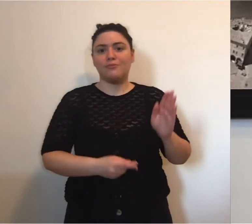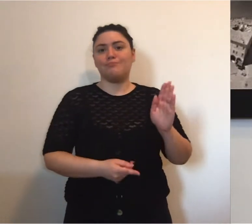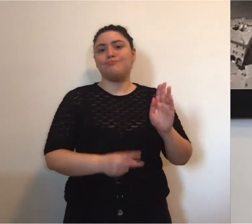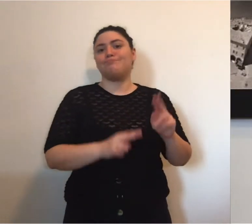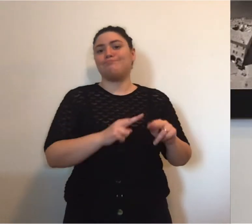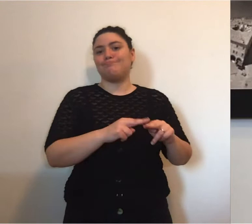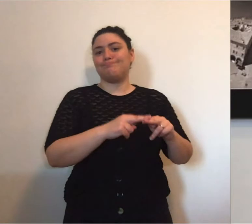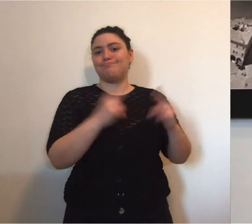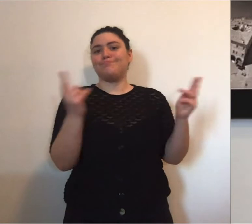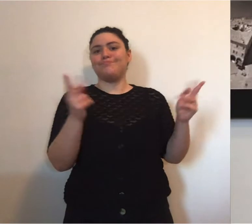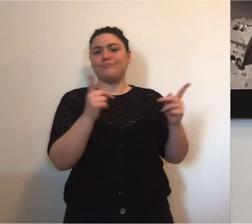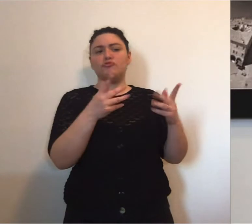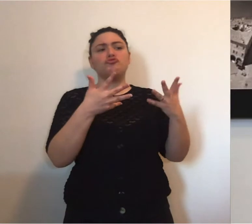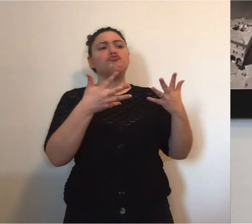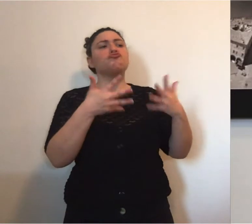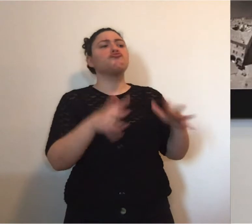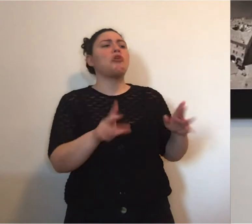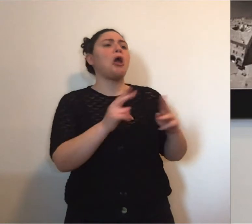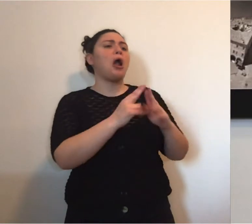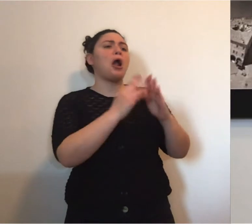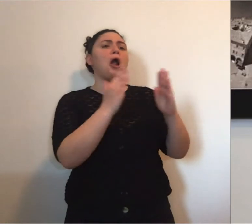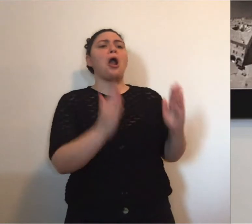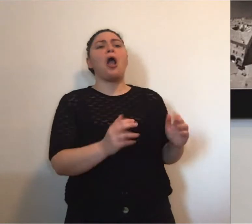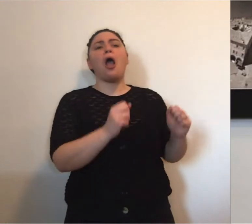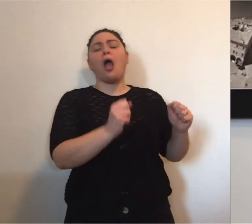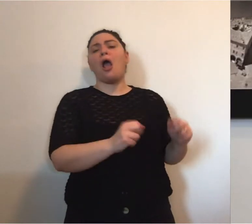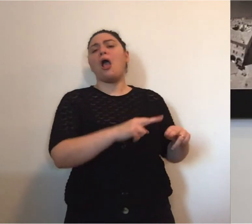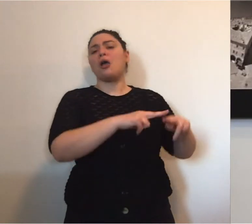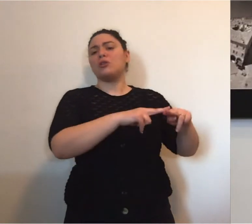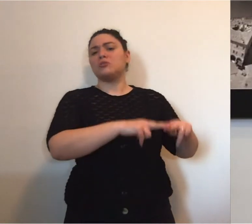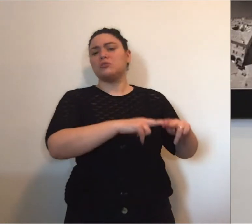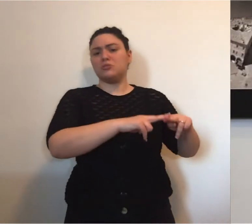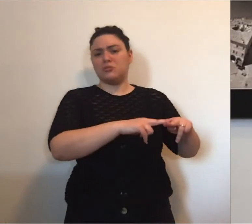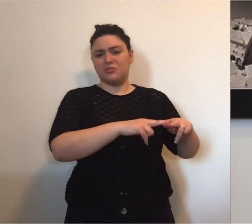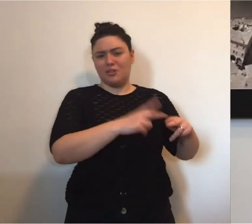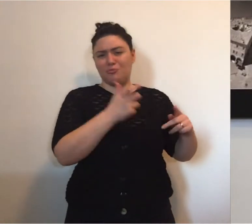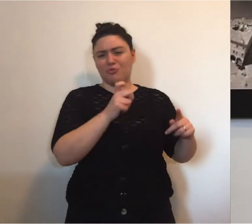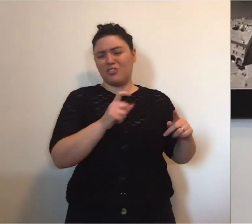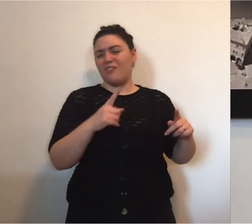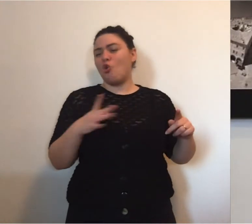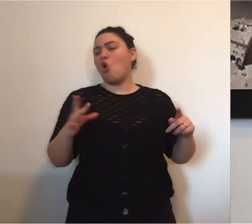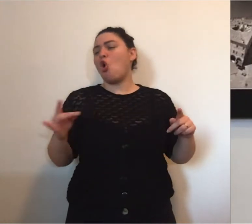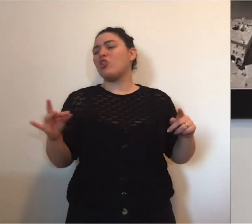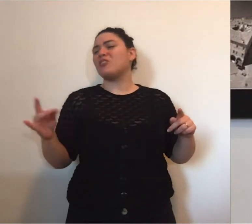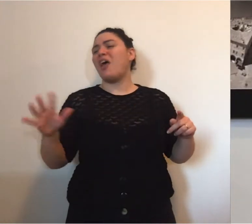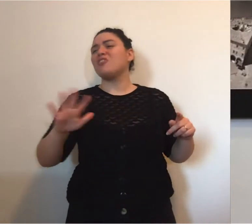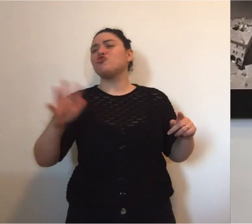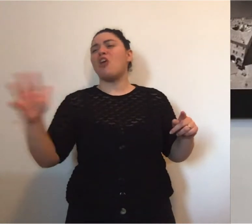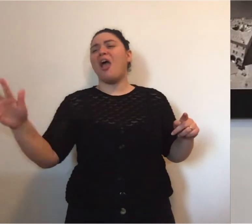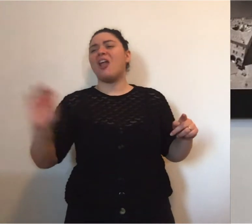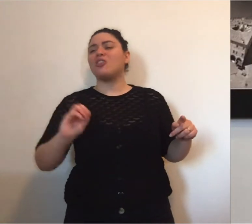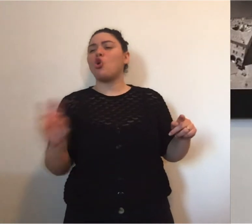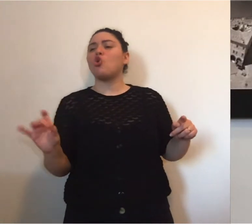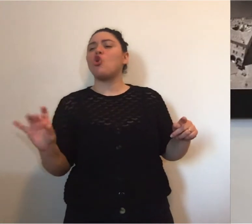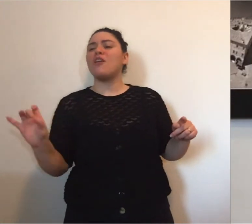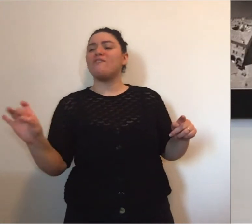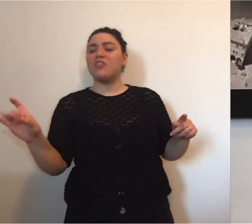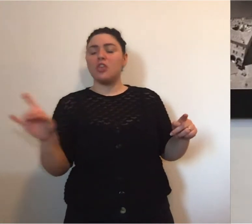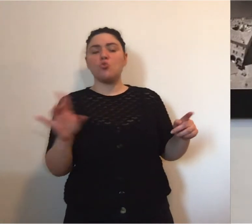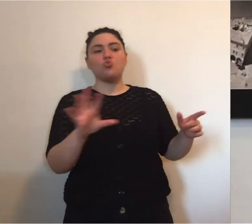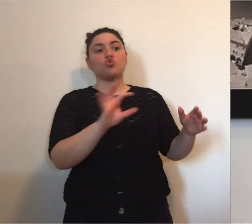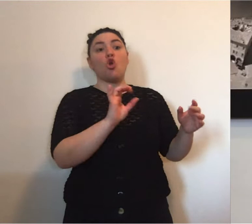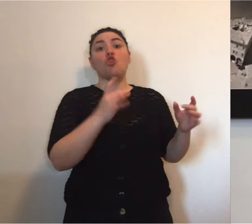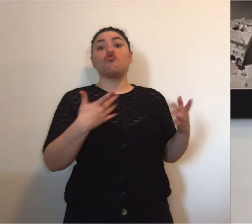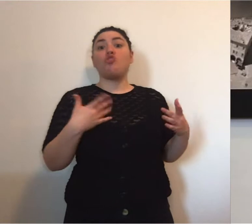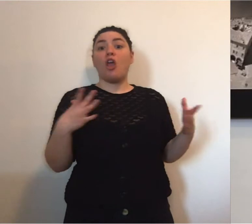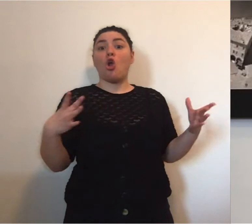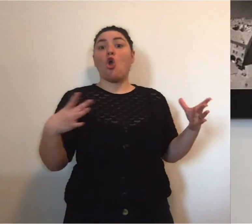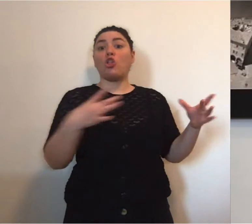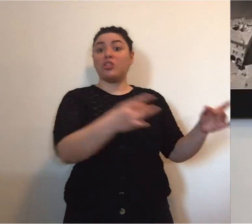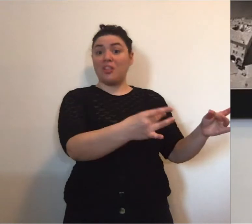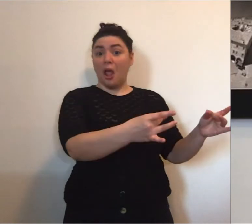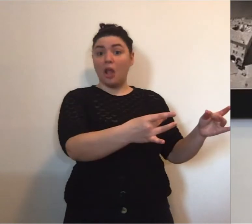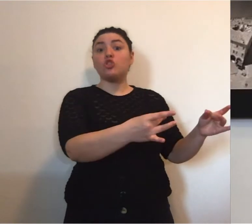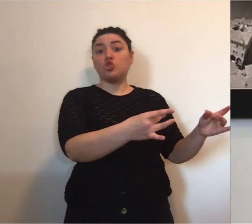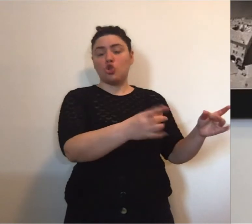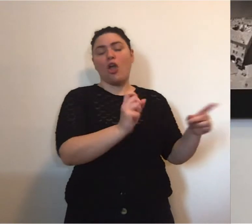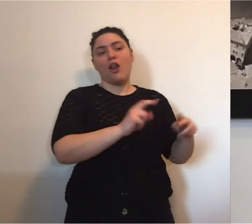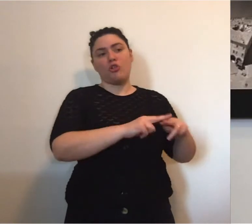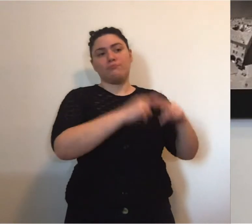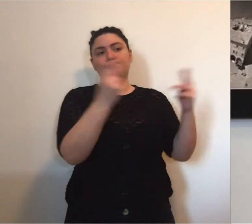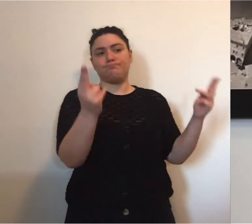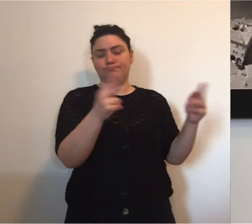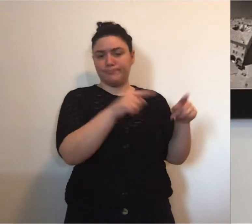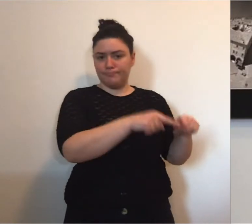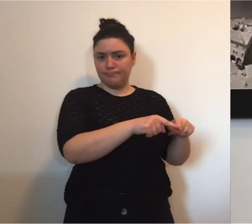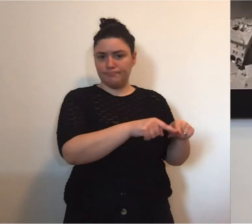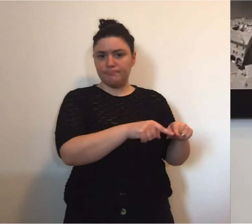circoscritti e quindi all'interno delle mura domestiche da contatti pregressi con altri positivi. Arriviamo quindi a